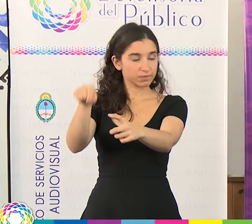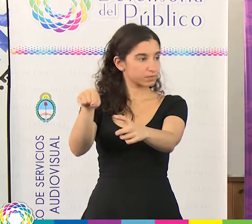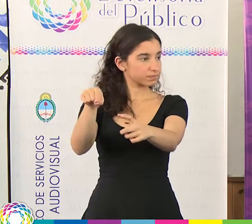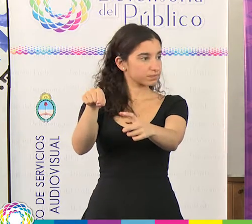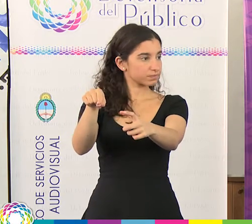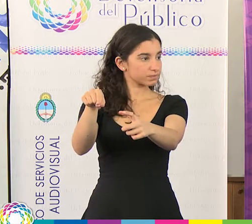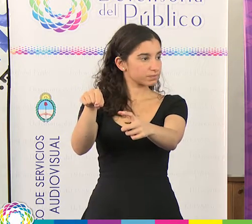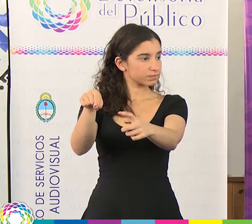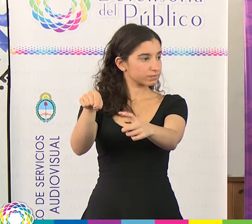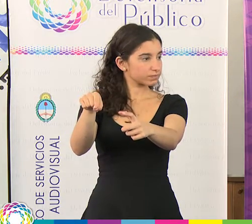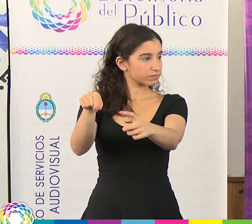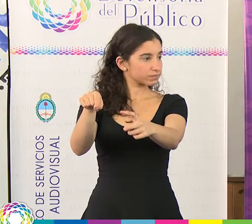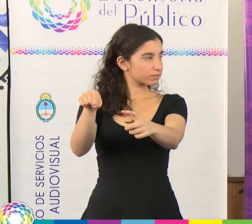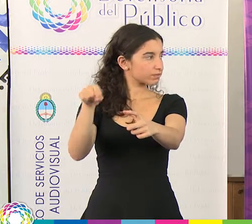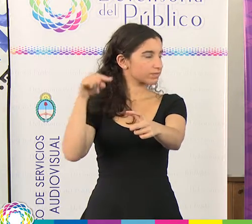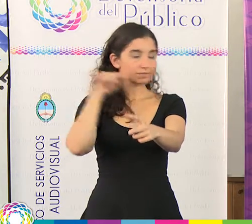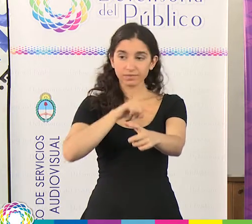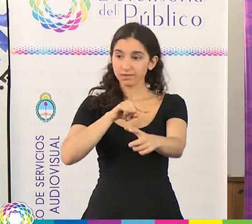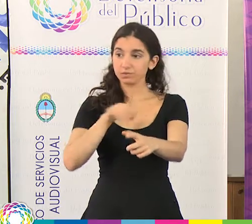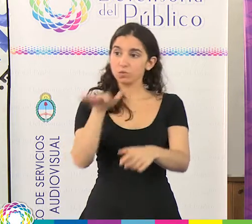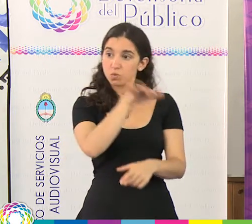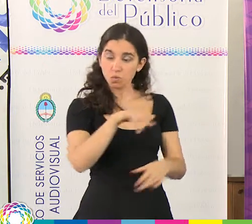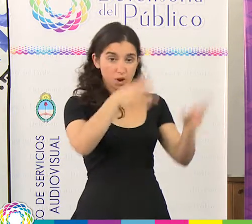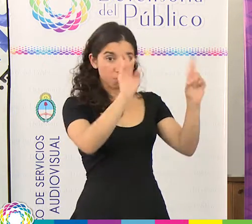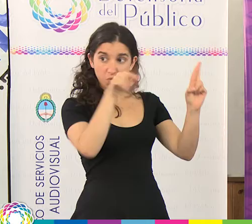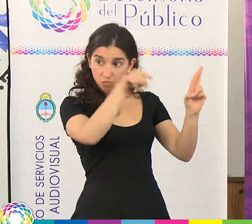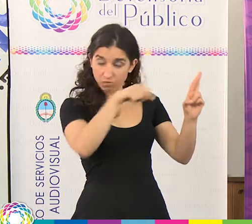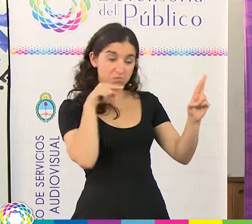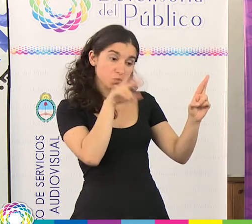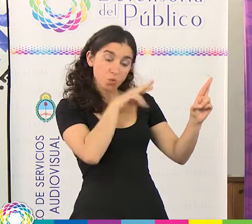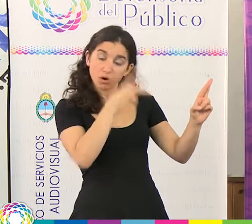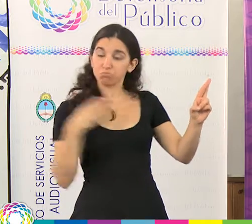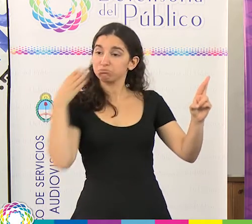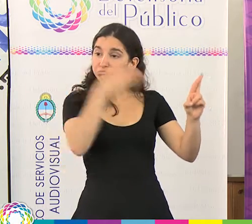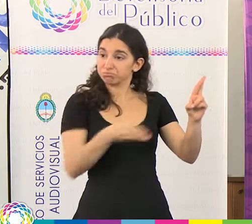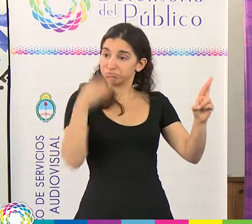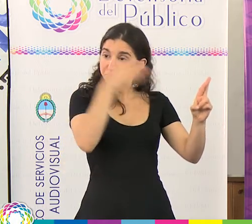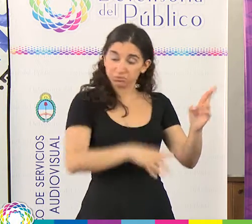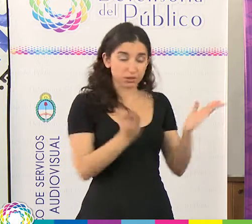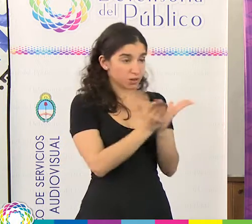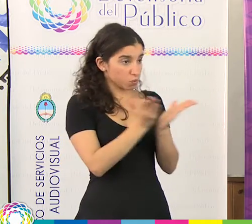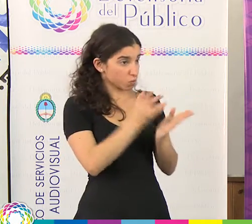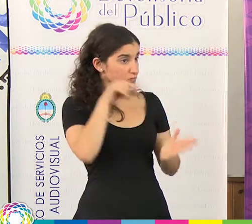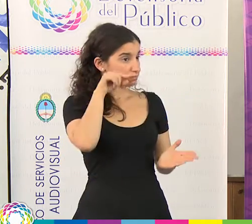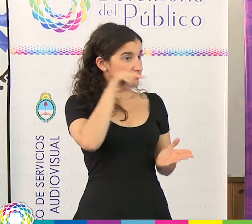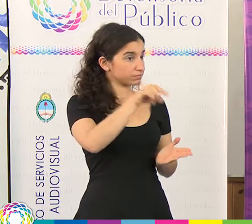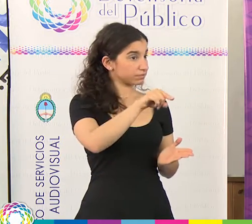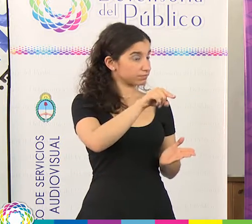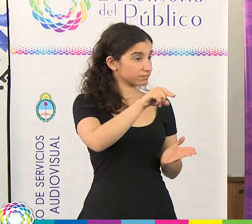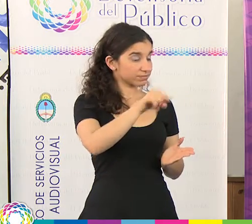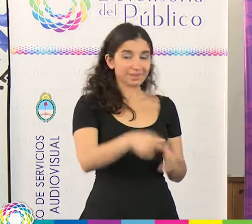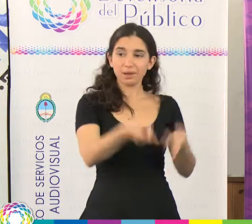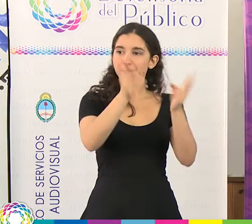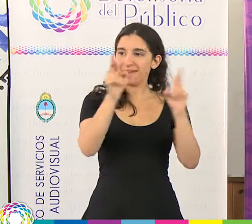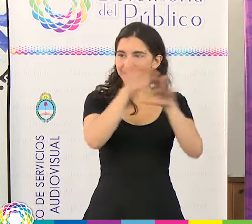Bueno, yo soy estudiante de la formación docente número 8, estoy estudiando para maestra